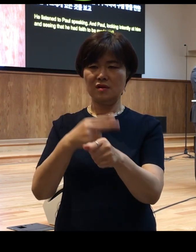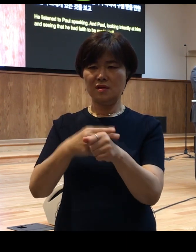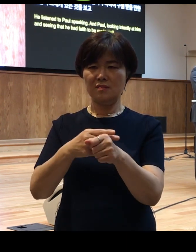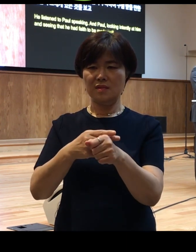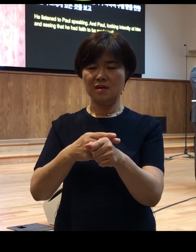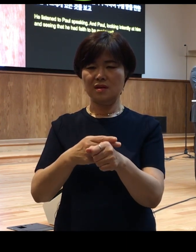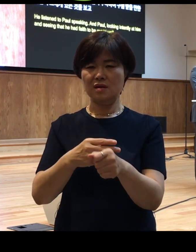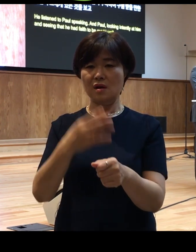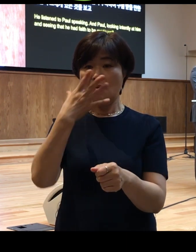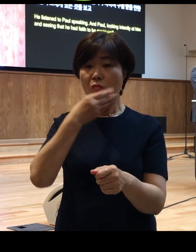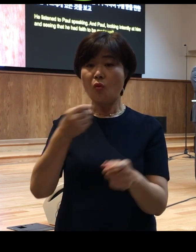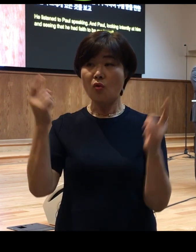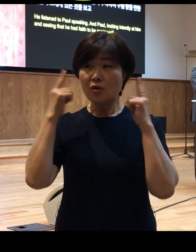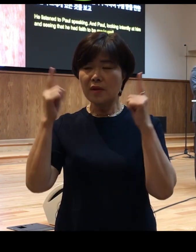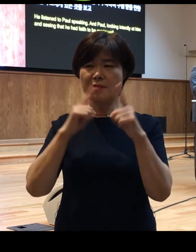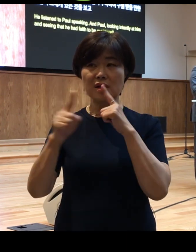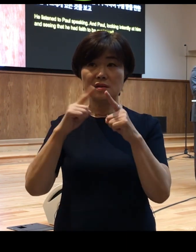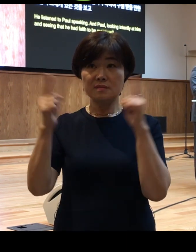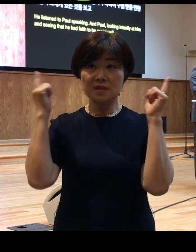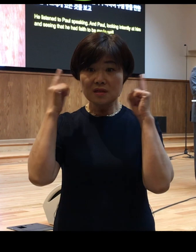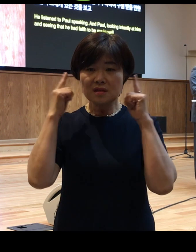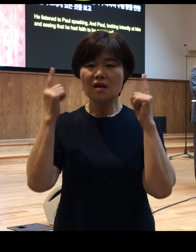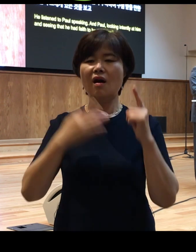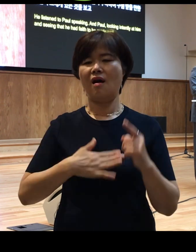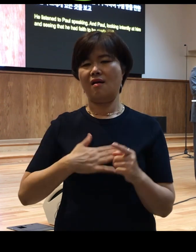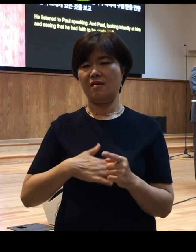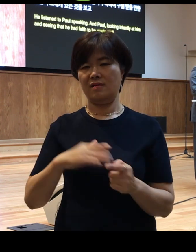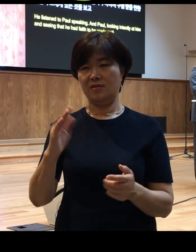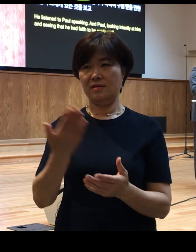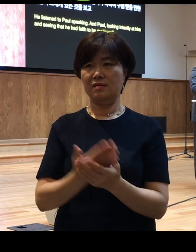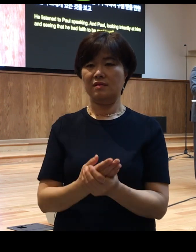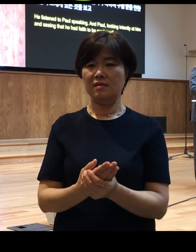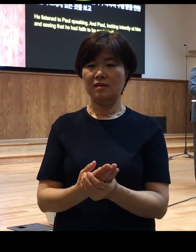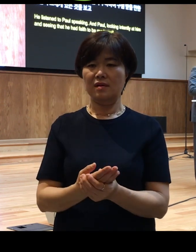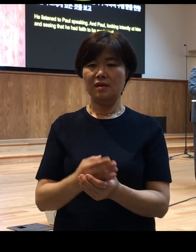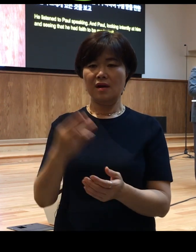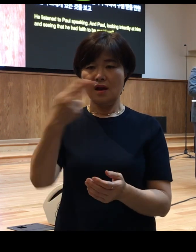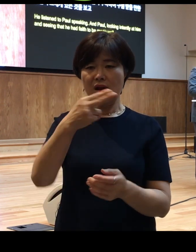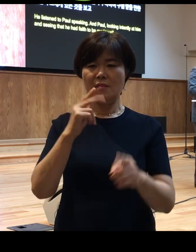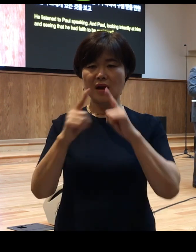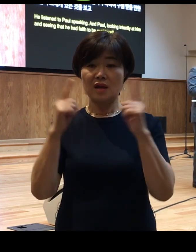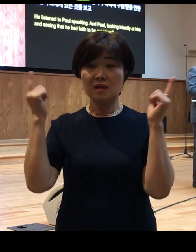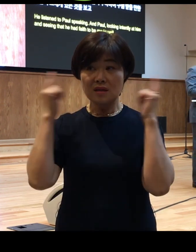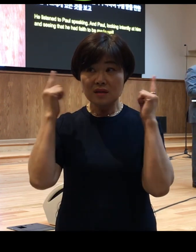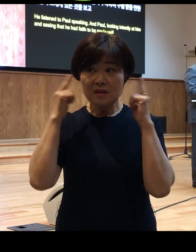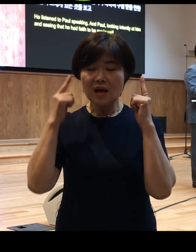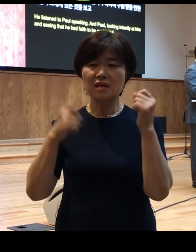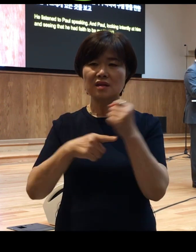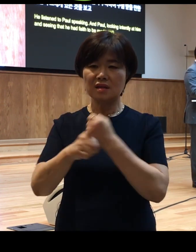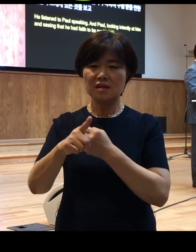말씀을 듣게 된 것입니다 헬라오의 듣다라고 하는 동사가 아쿠오인데